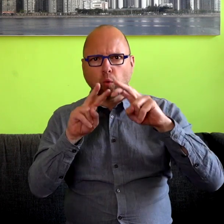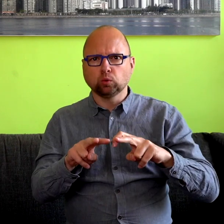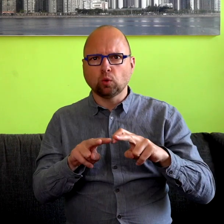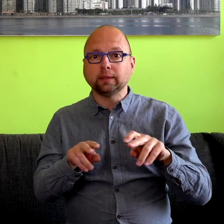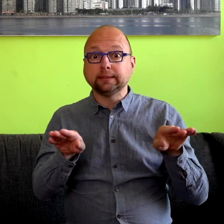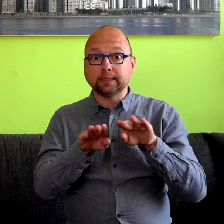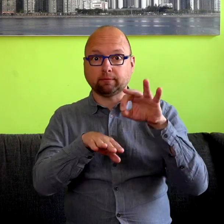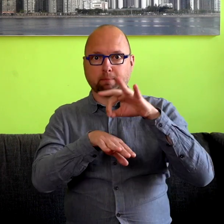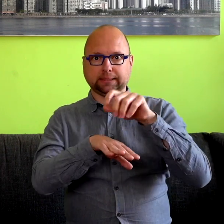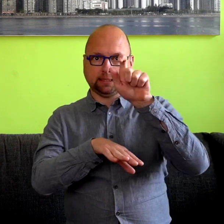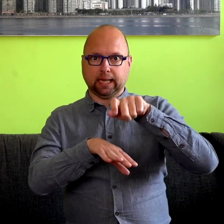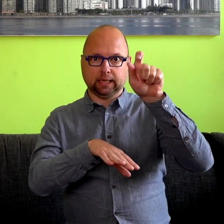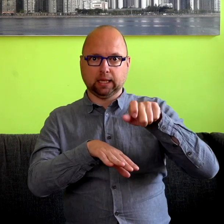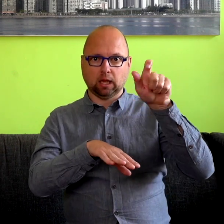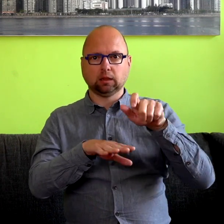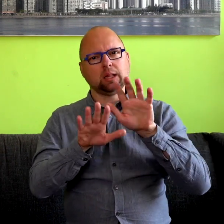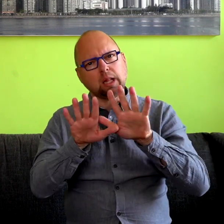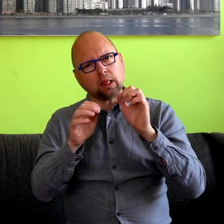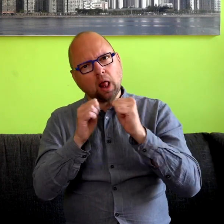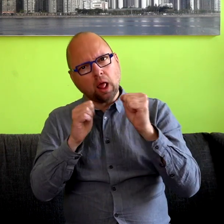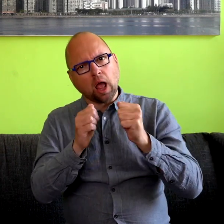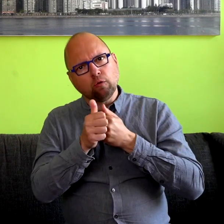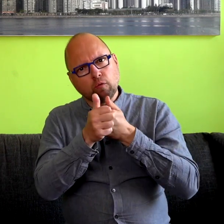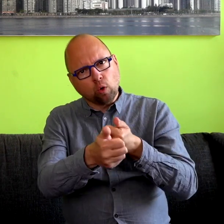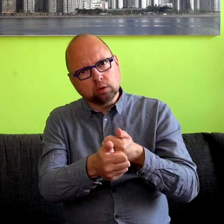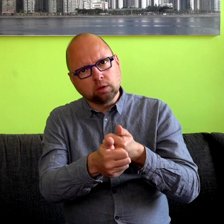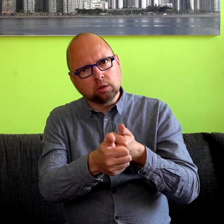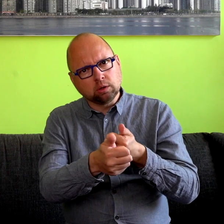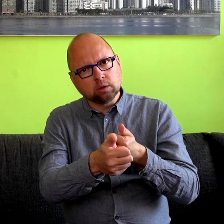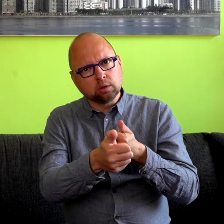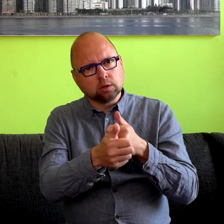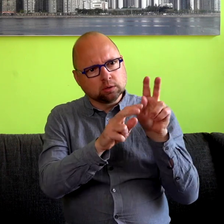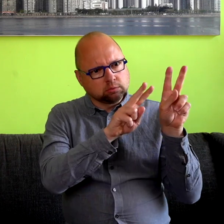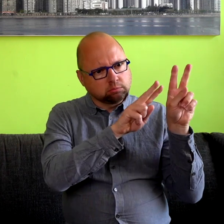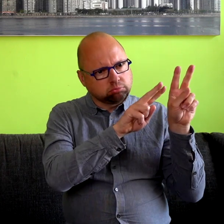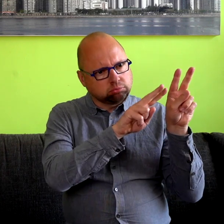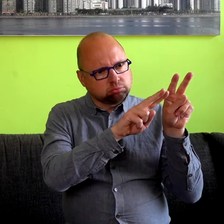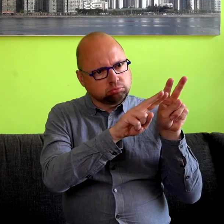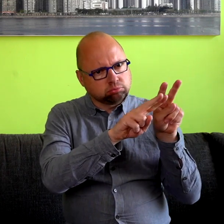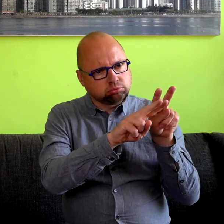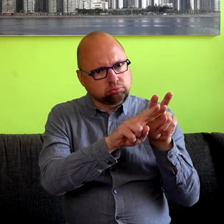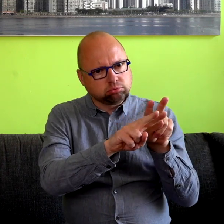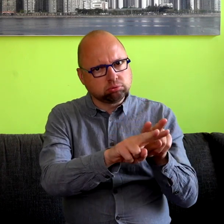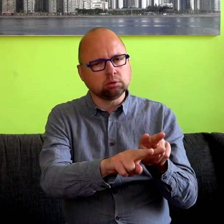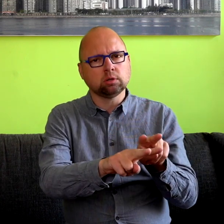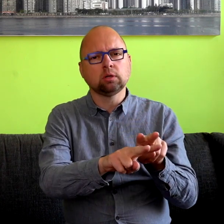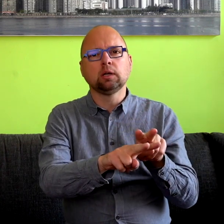onderzoek gedaan. Hebben ze dezelfde patiënten meerdere tientallen jaren gevolgd, meerdere decennia gevolgd, wilde ik zeggen,